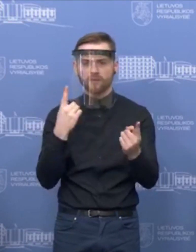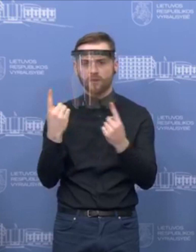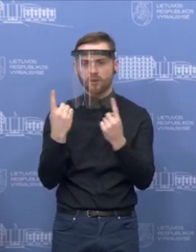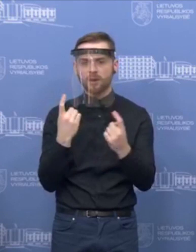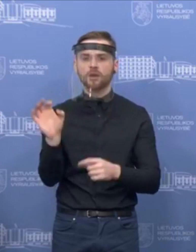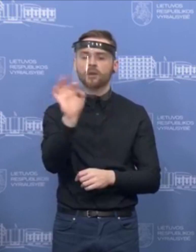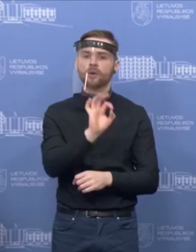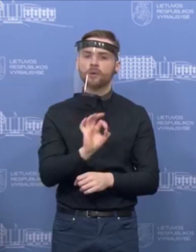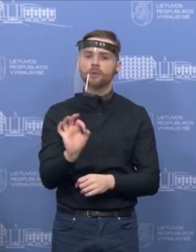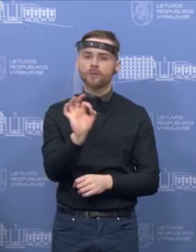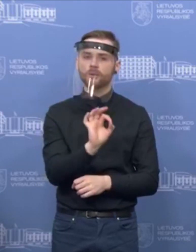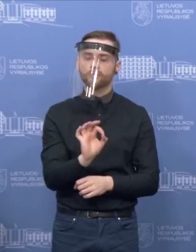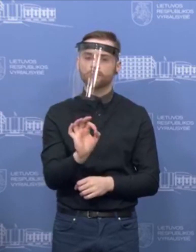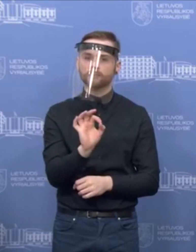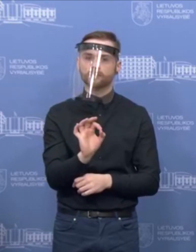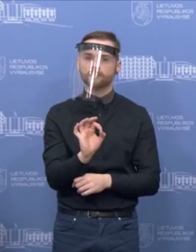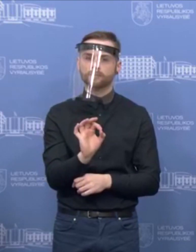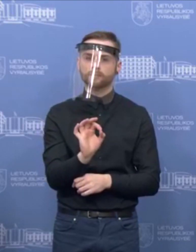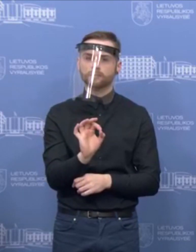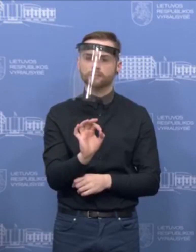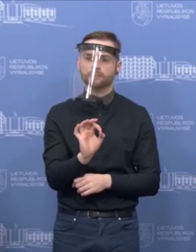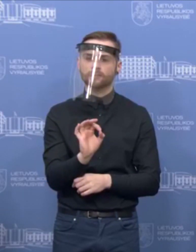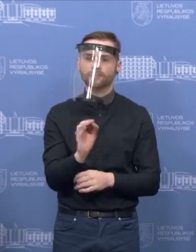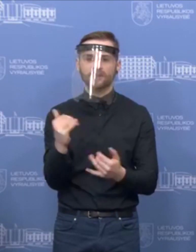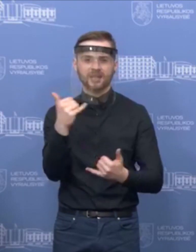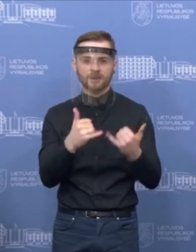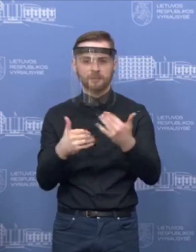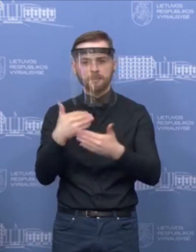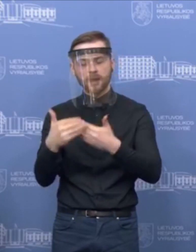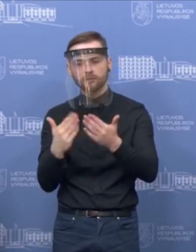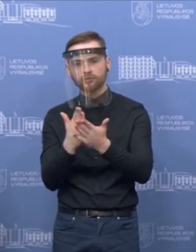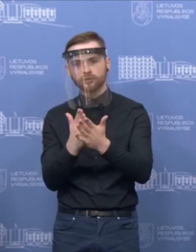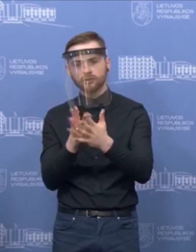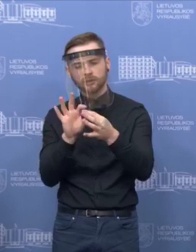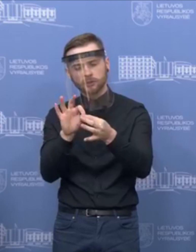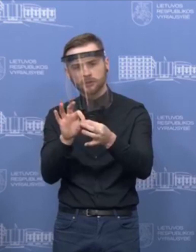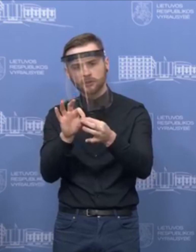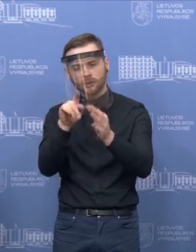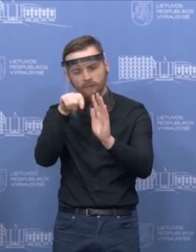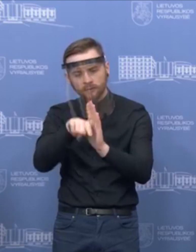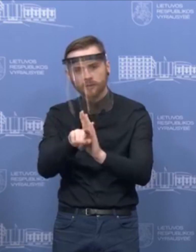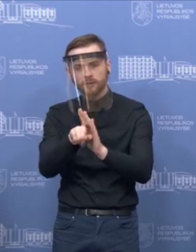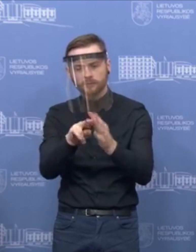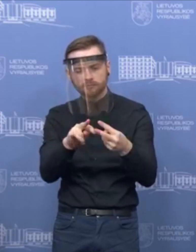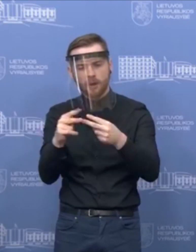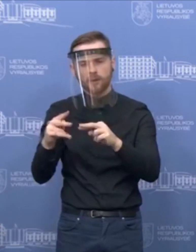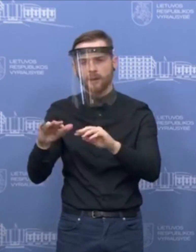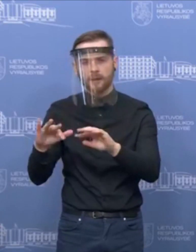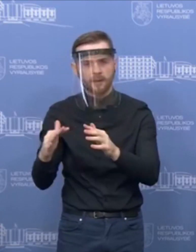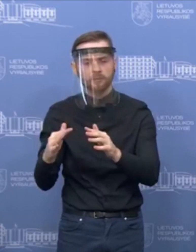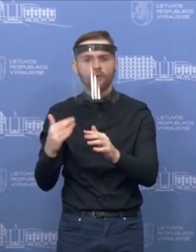apie tai, kai kurie iš šitų cheminių medžiagų veikia, yra žinomi tam tikri mechanizmai jų.